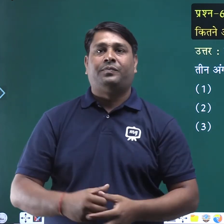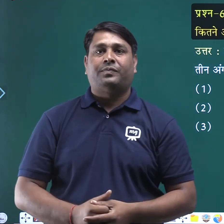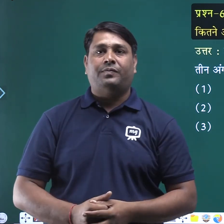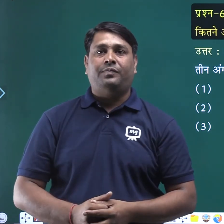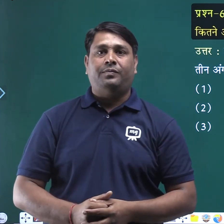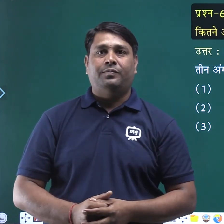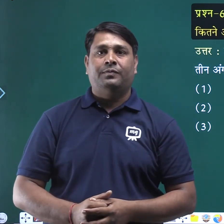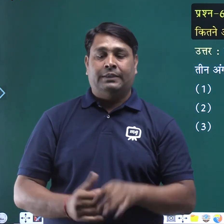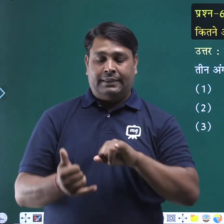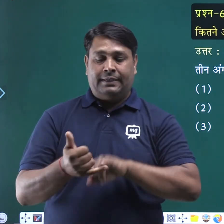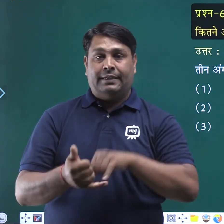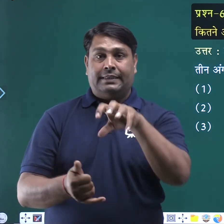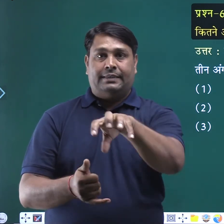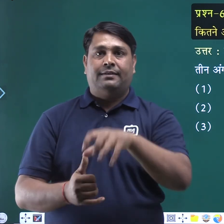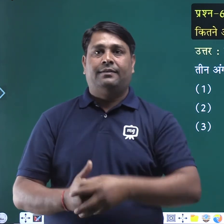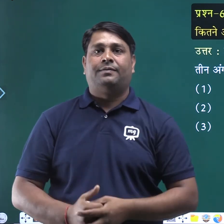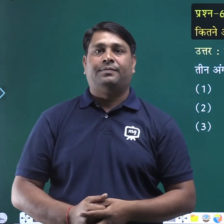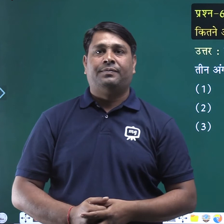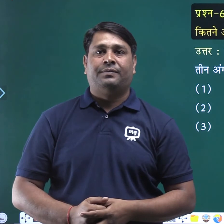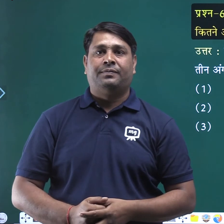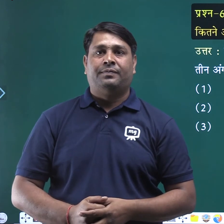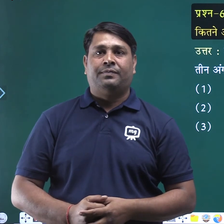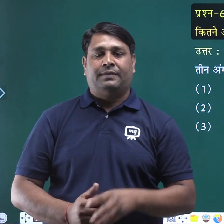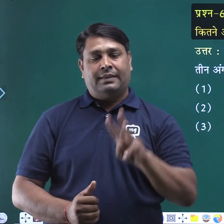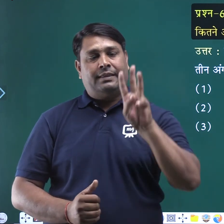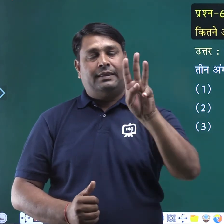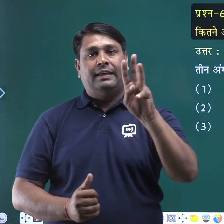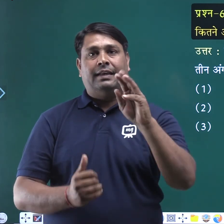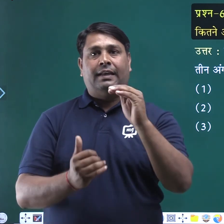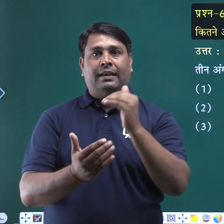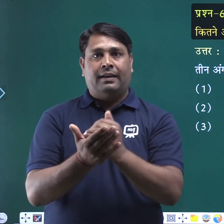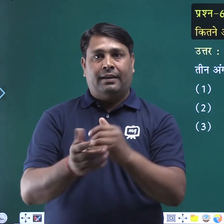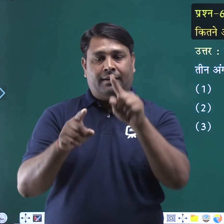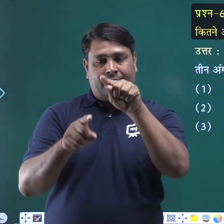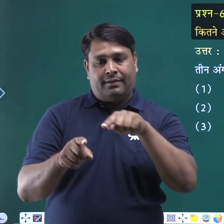राज्ये के तीन अंग हैं